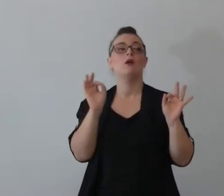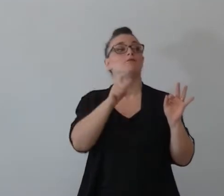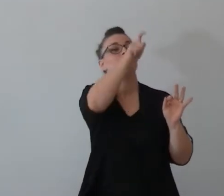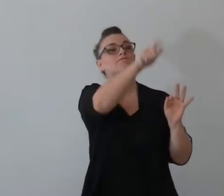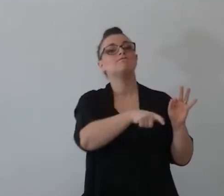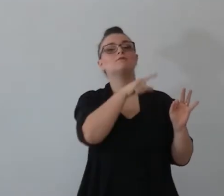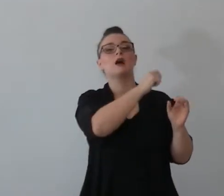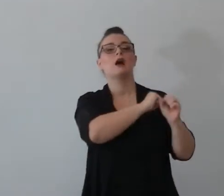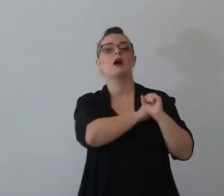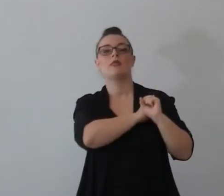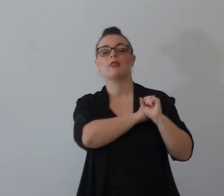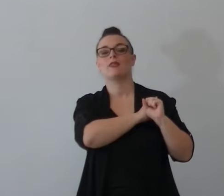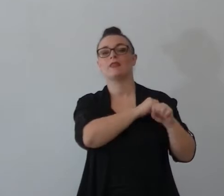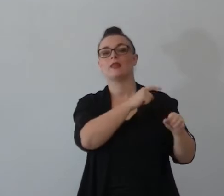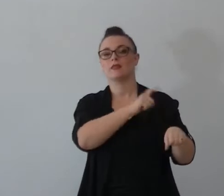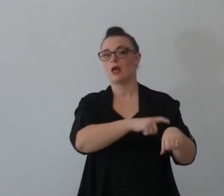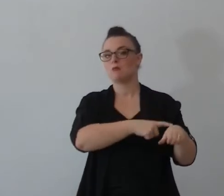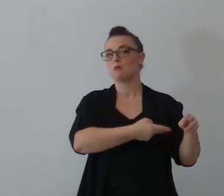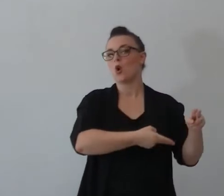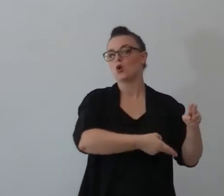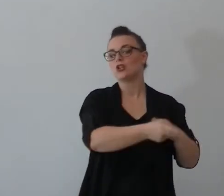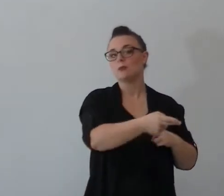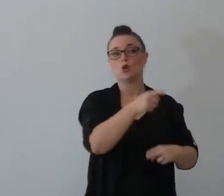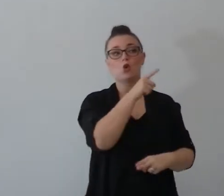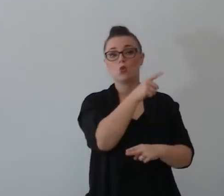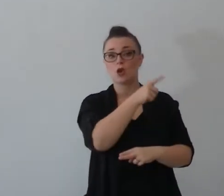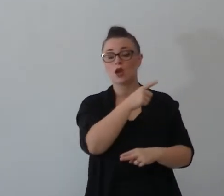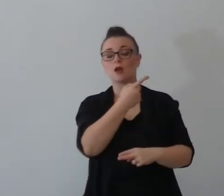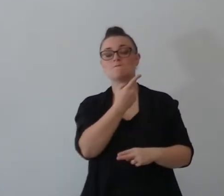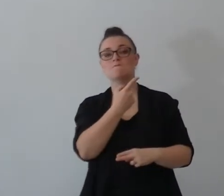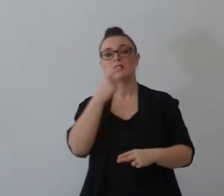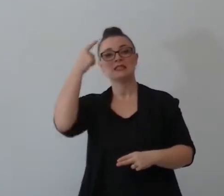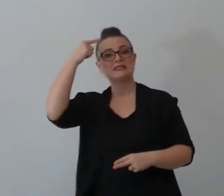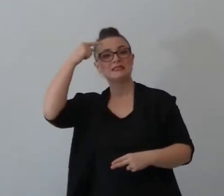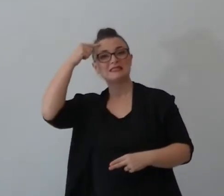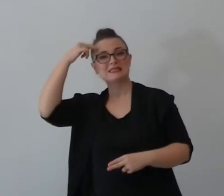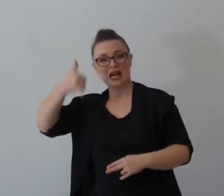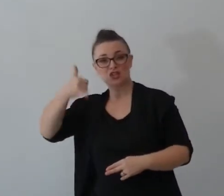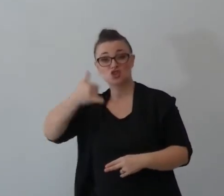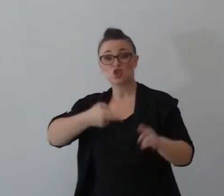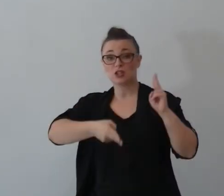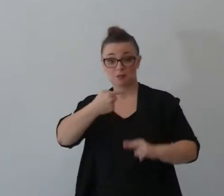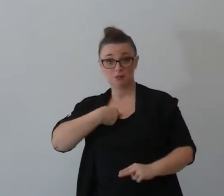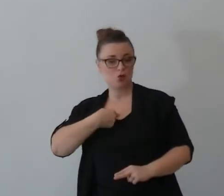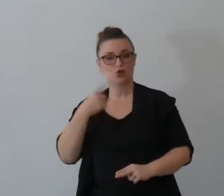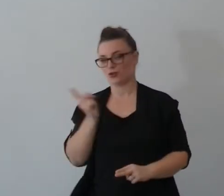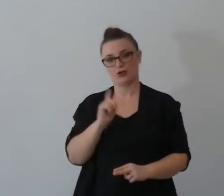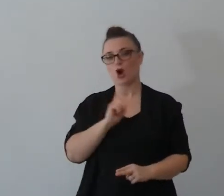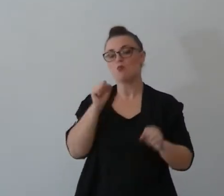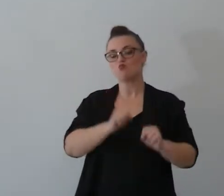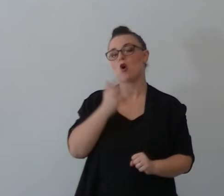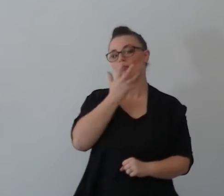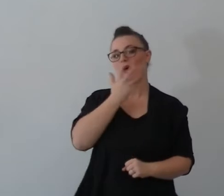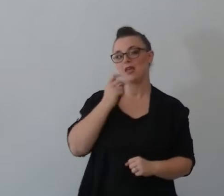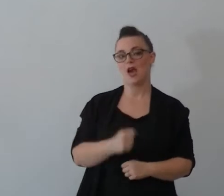consigli tutta la cosa tutta la cosa anche se sei un neopredente ma